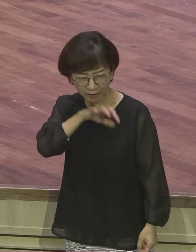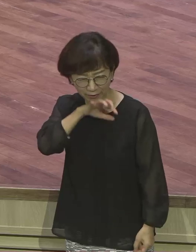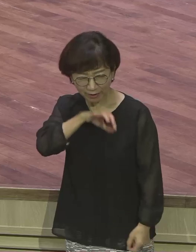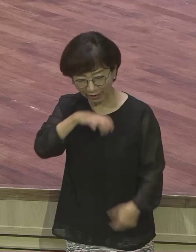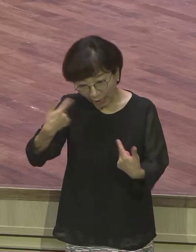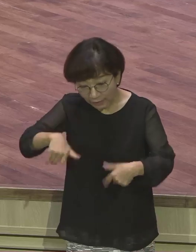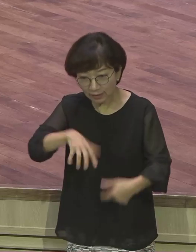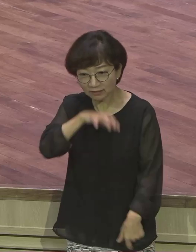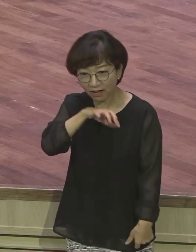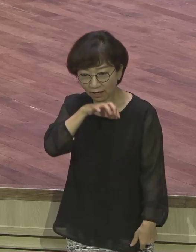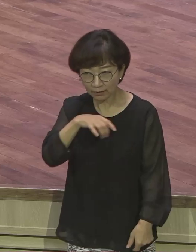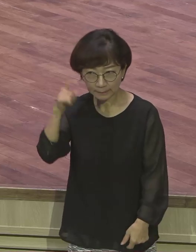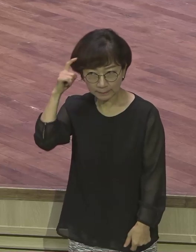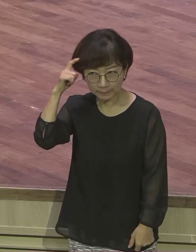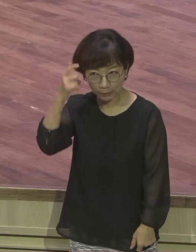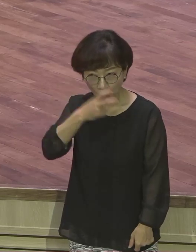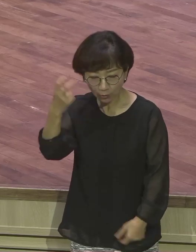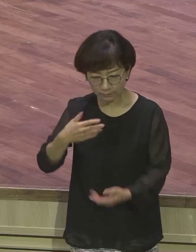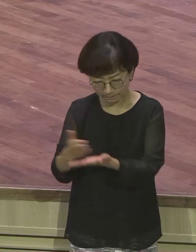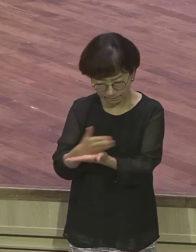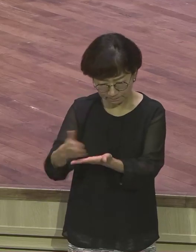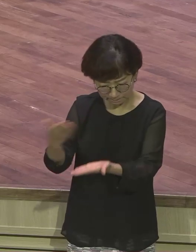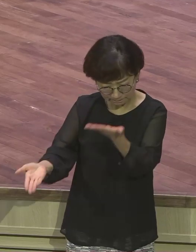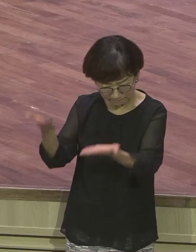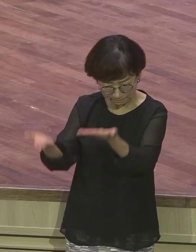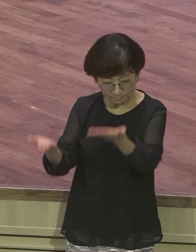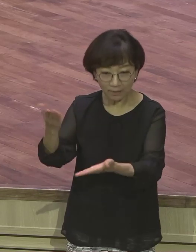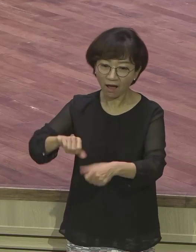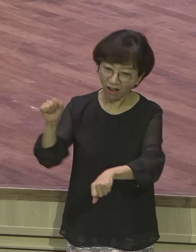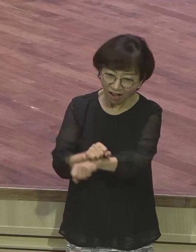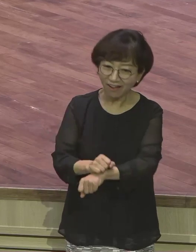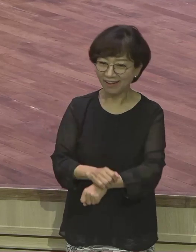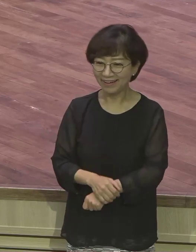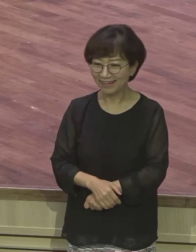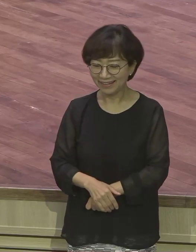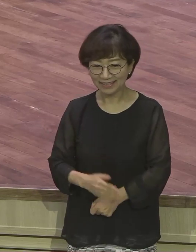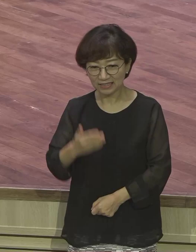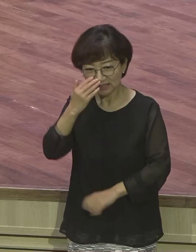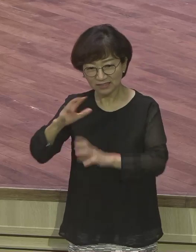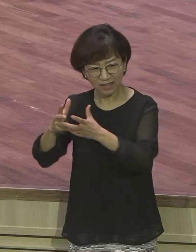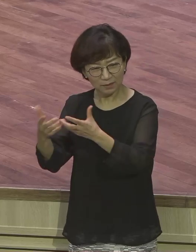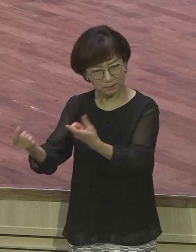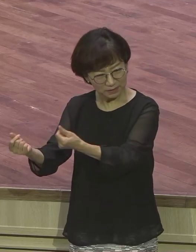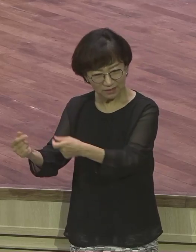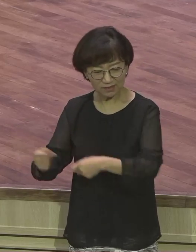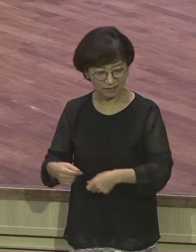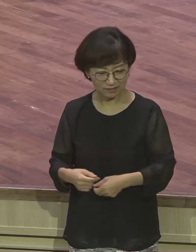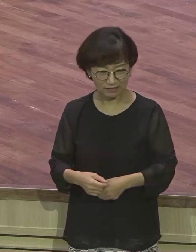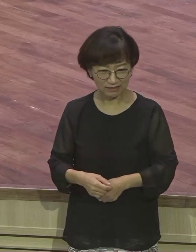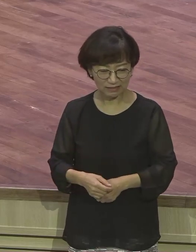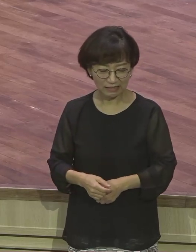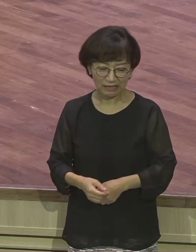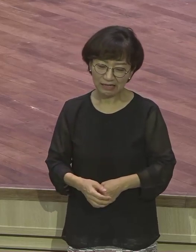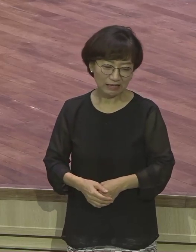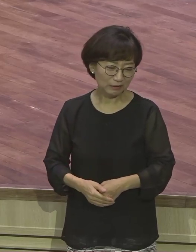다 판단하고 비판하고. 그러니까 다 죽일 뿐인 하나님은. 출애급식이나 하도 불평하니까.